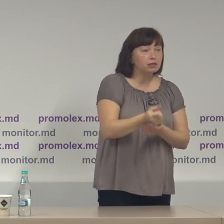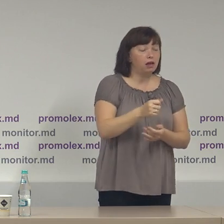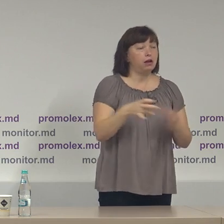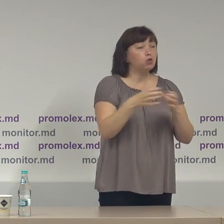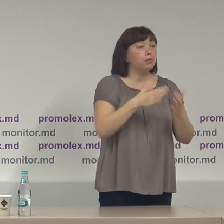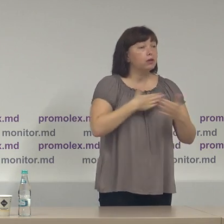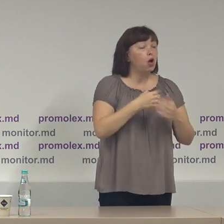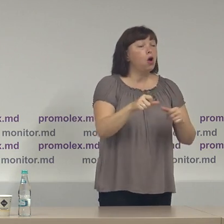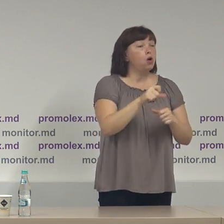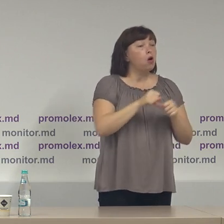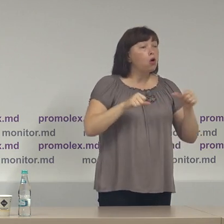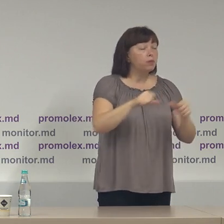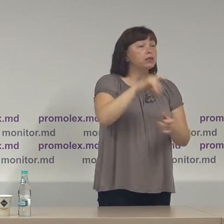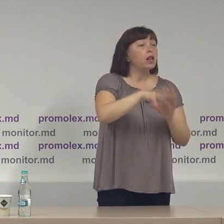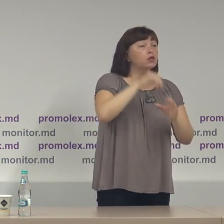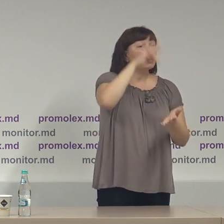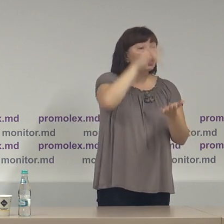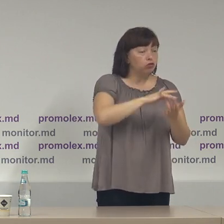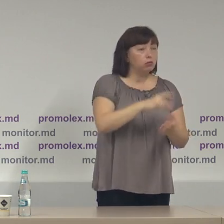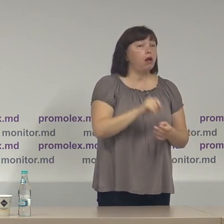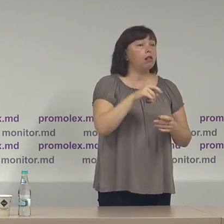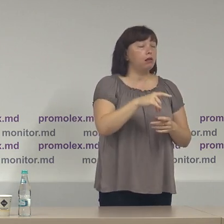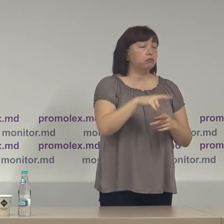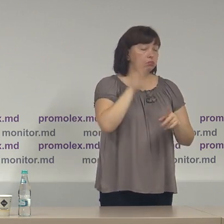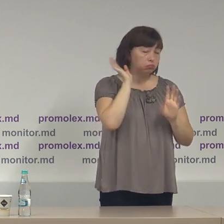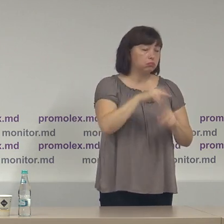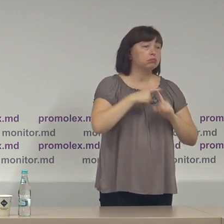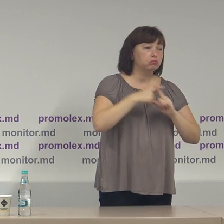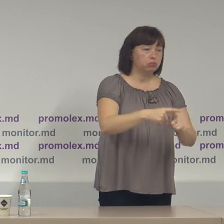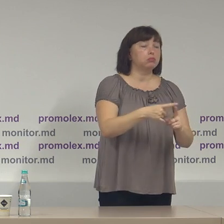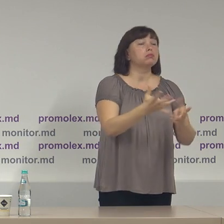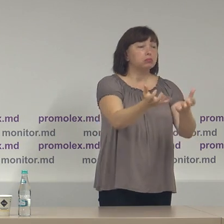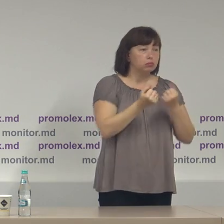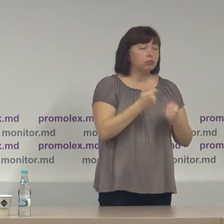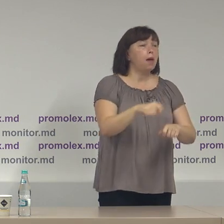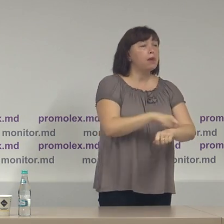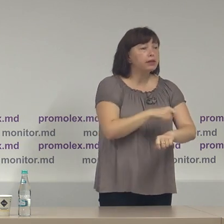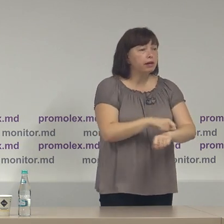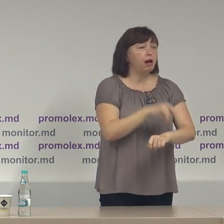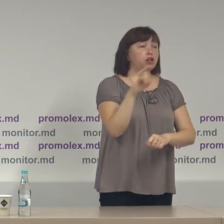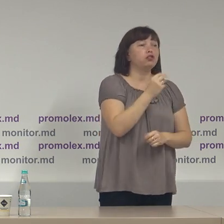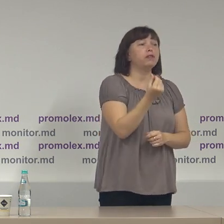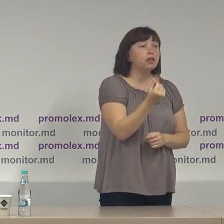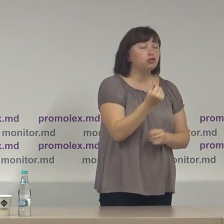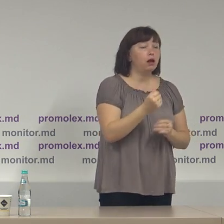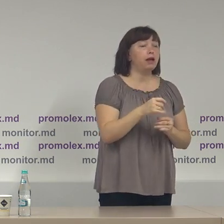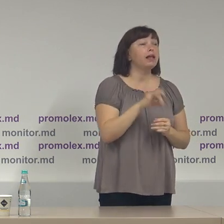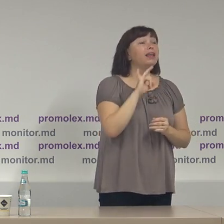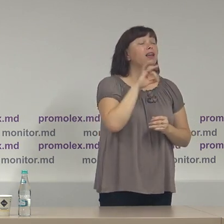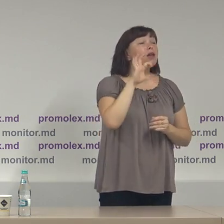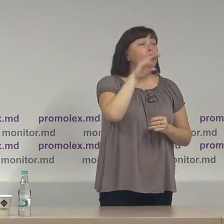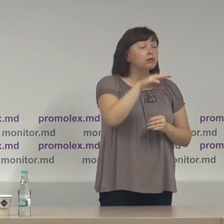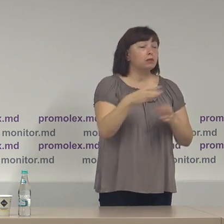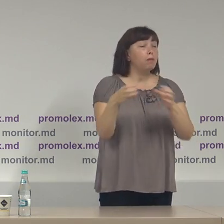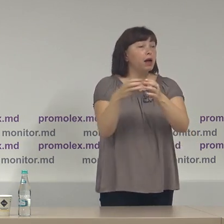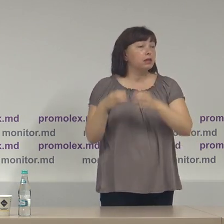Comisie Electorală Centrală a acceptat donații materiale și financiare din partea partidilor politice